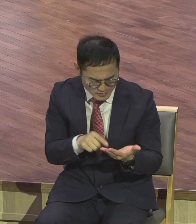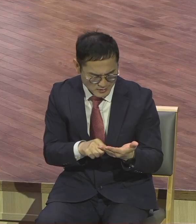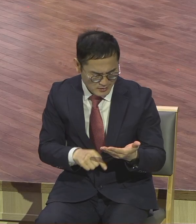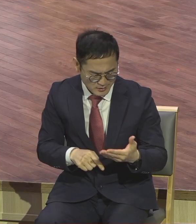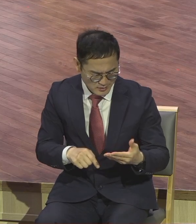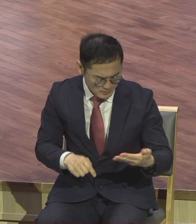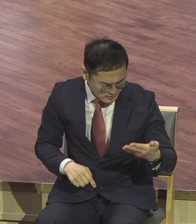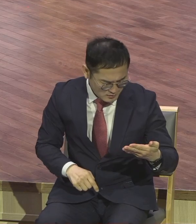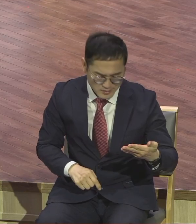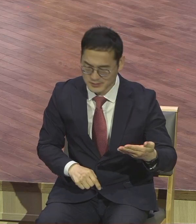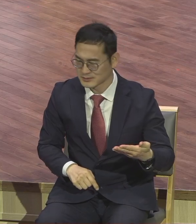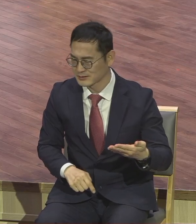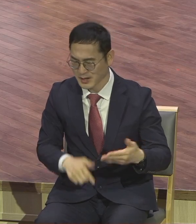자꾸 그래 봉투를 댑냐?